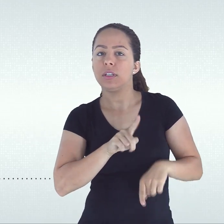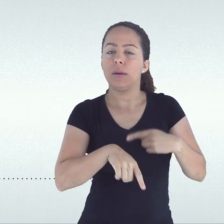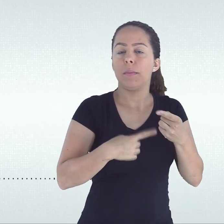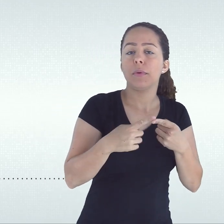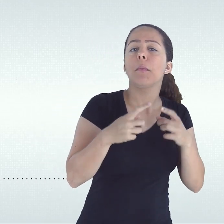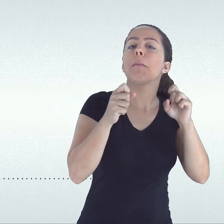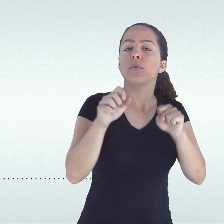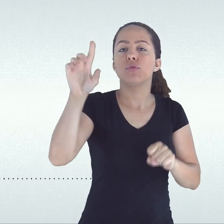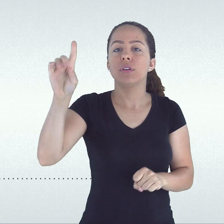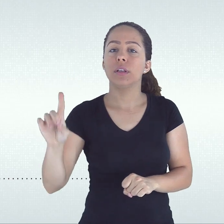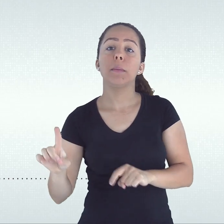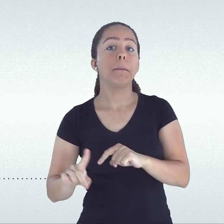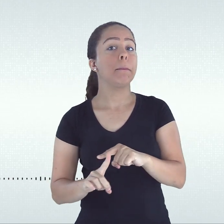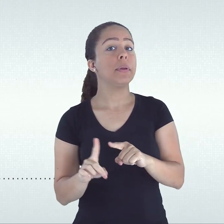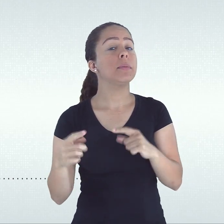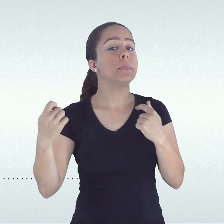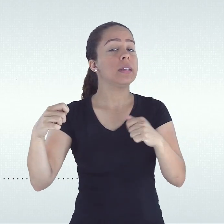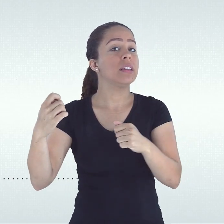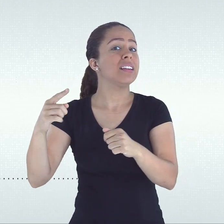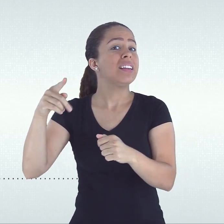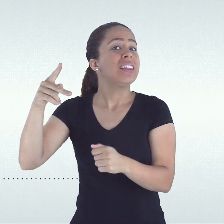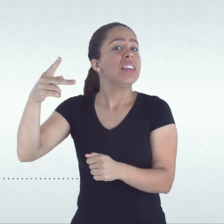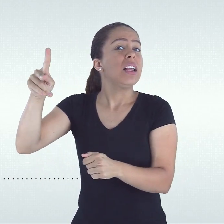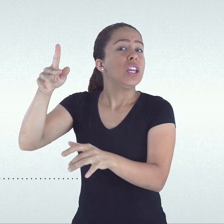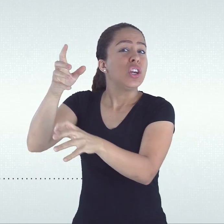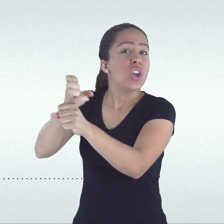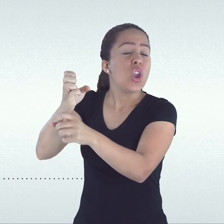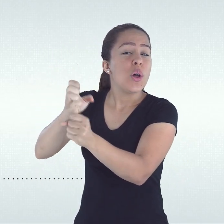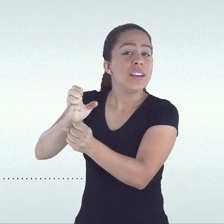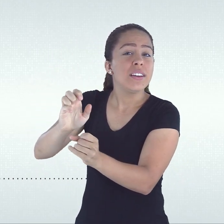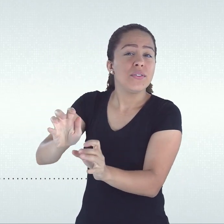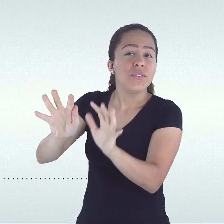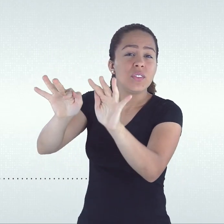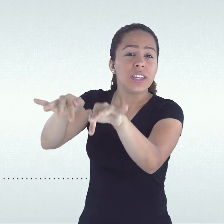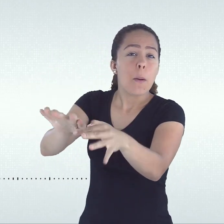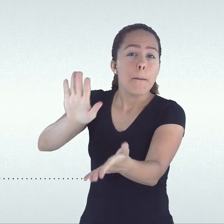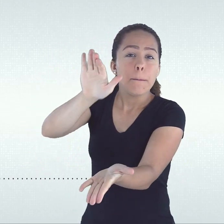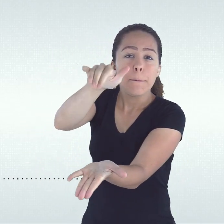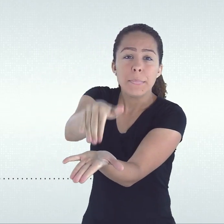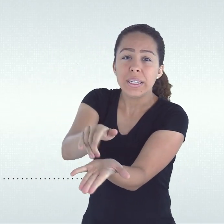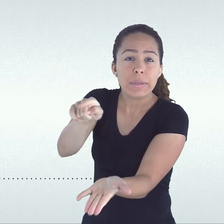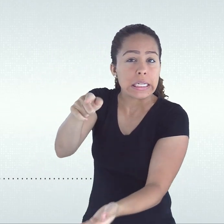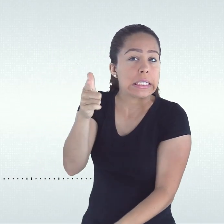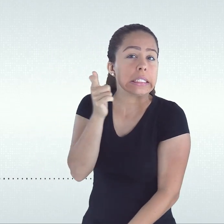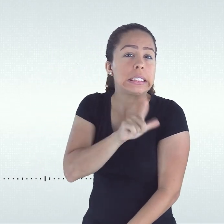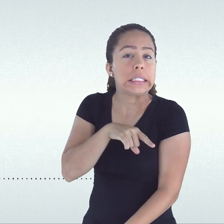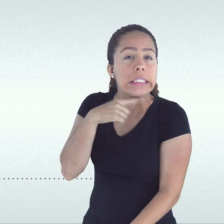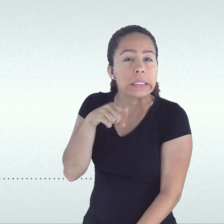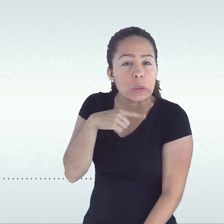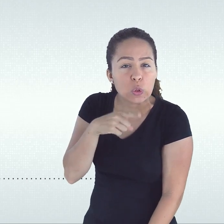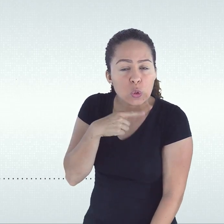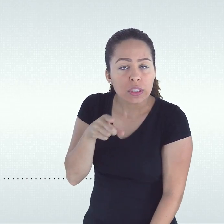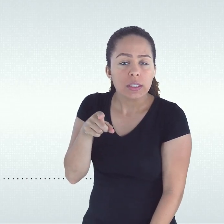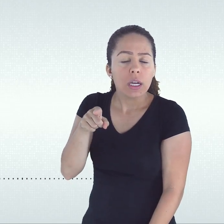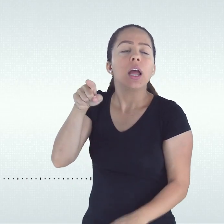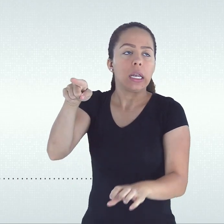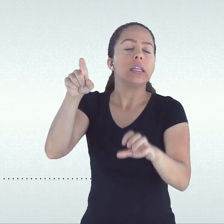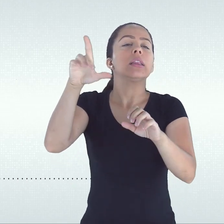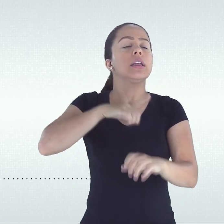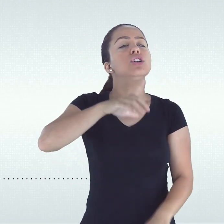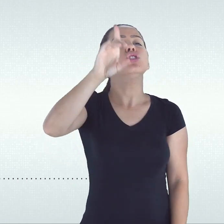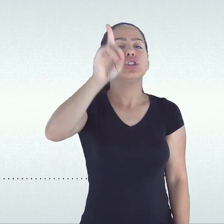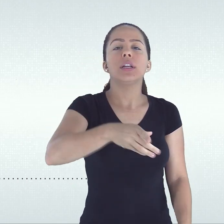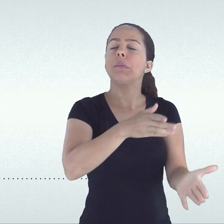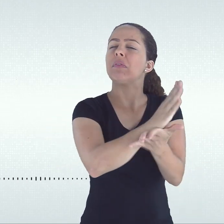mínima em cada componente curricular, desde que 1. não tenha sido reprovado em três ou